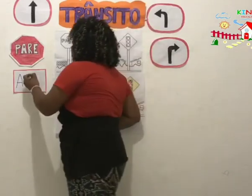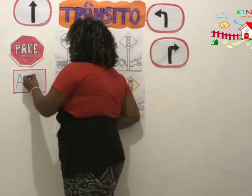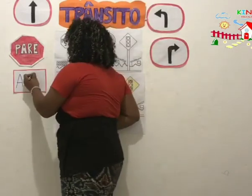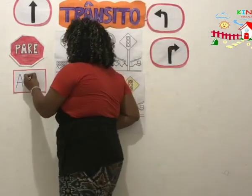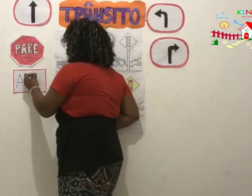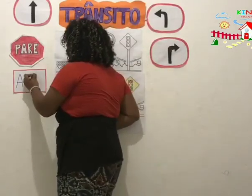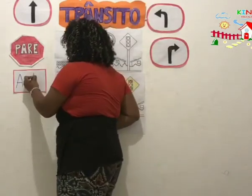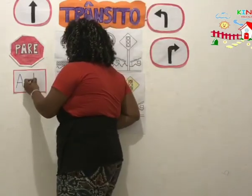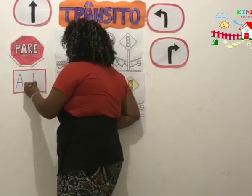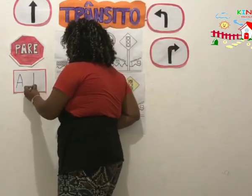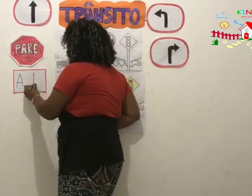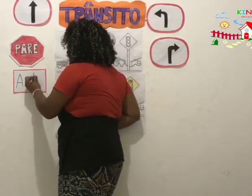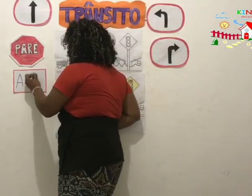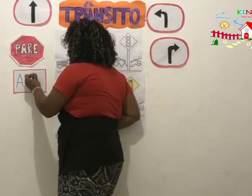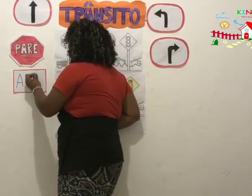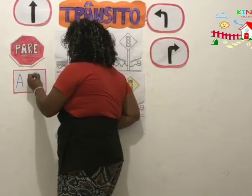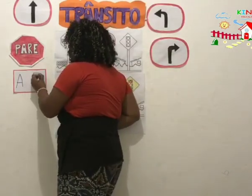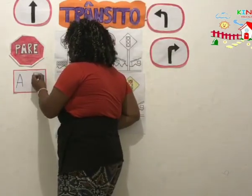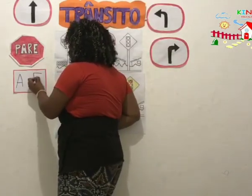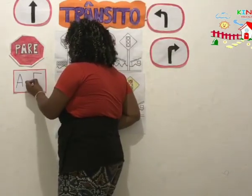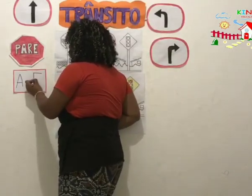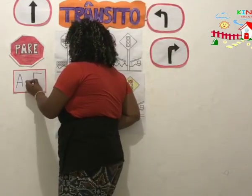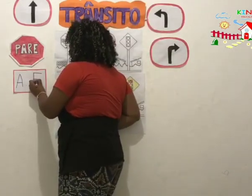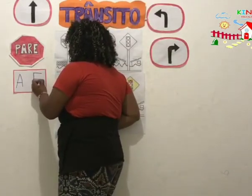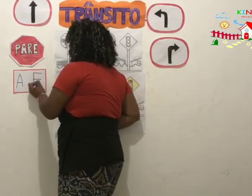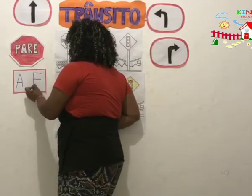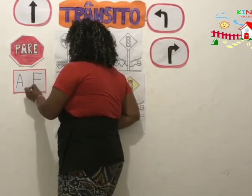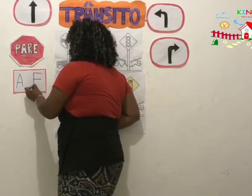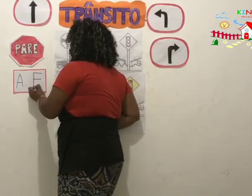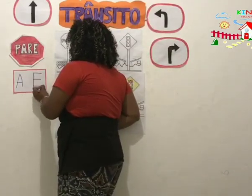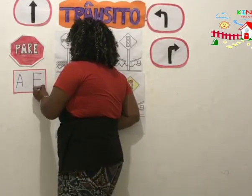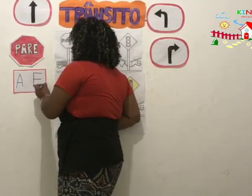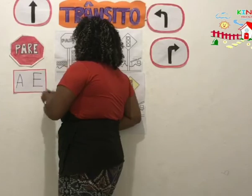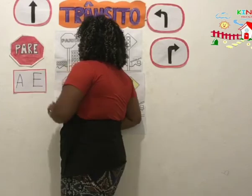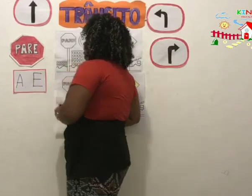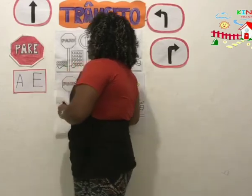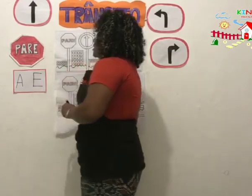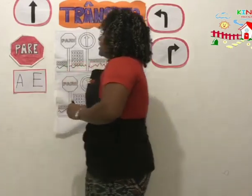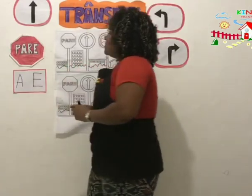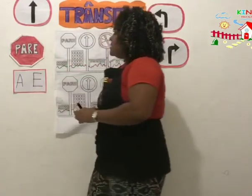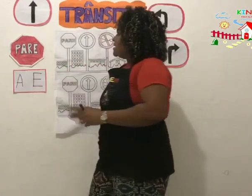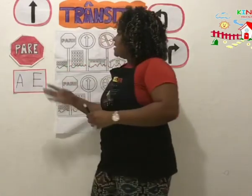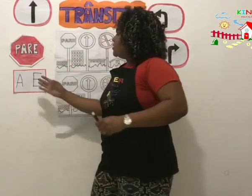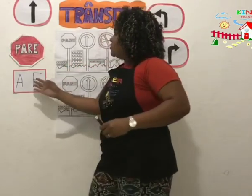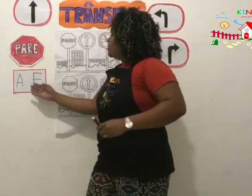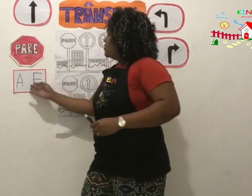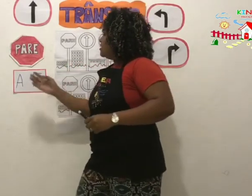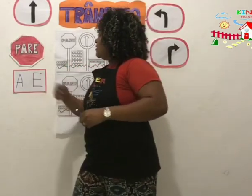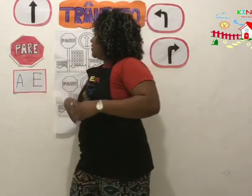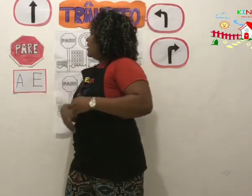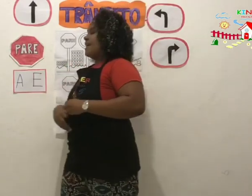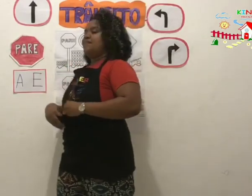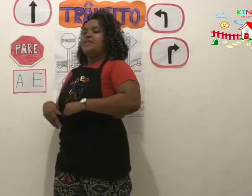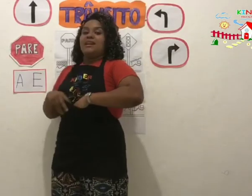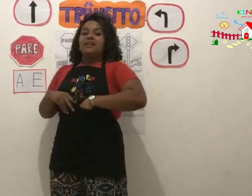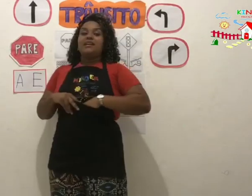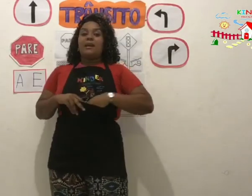colocar a letra E aqui embaixo. Então, nós temos essas duas vogais que